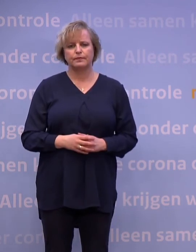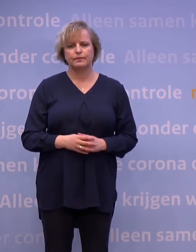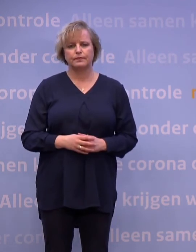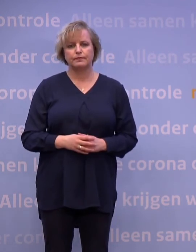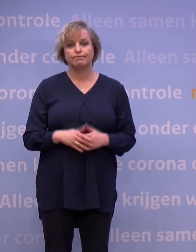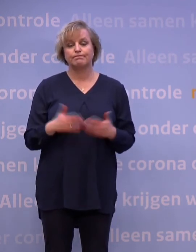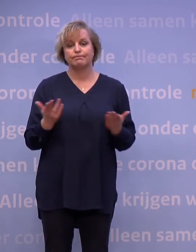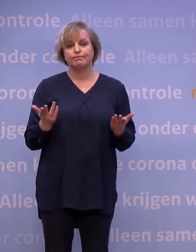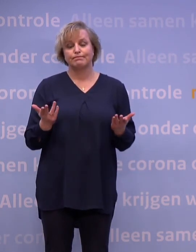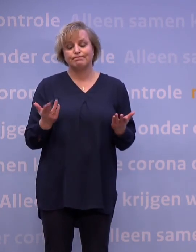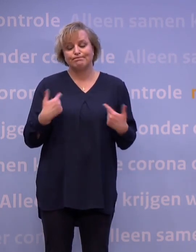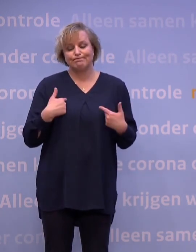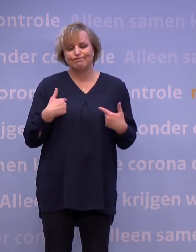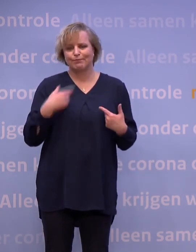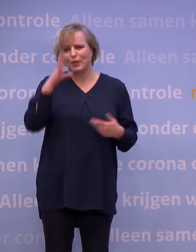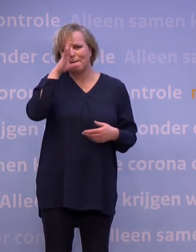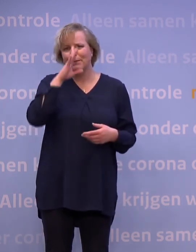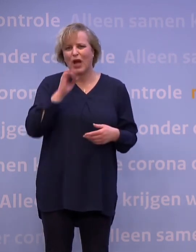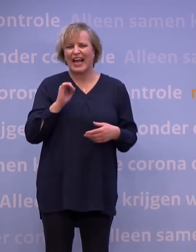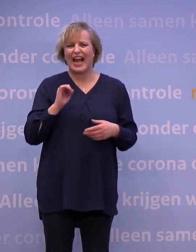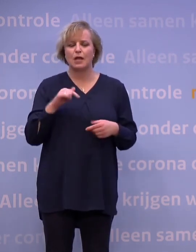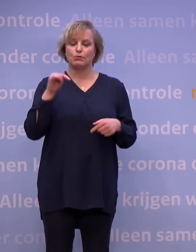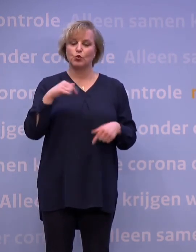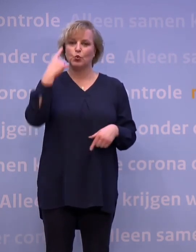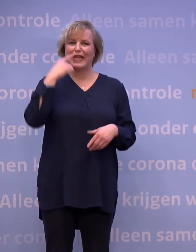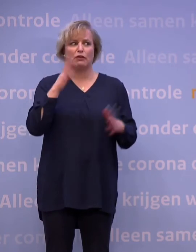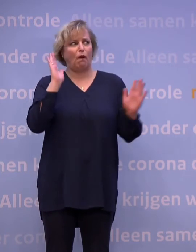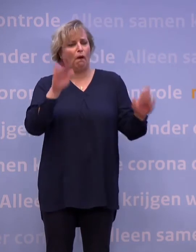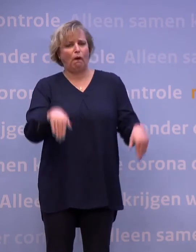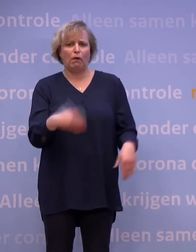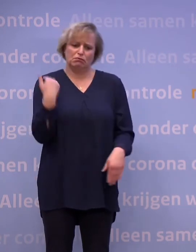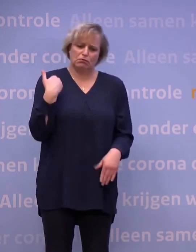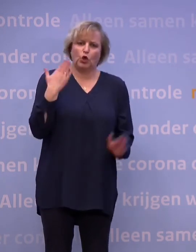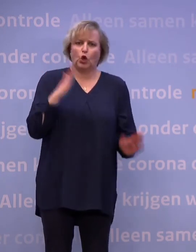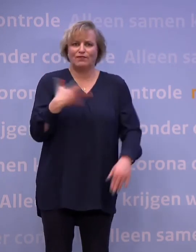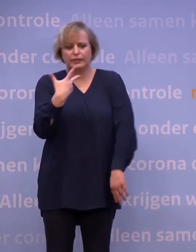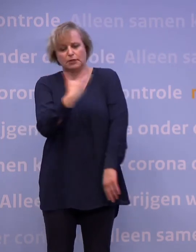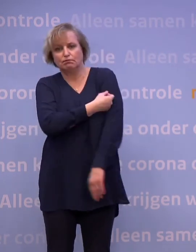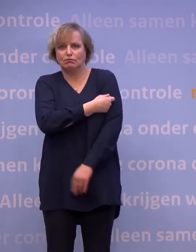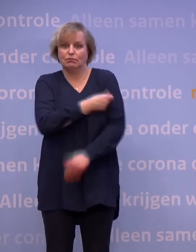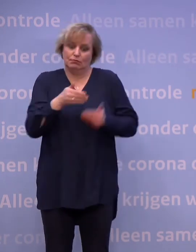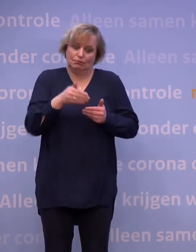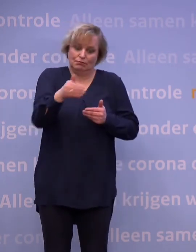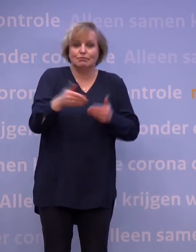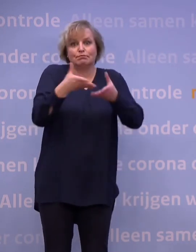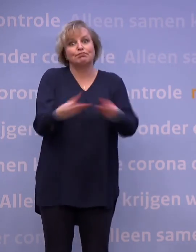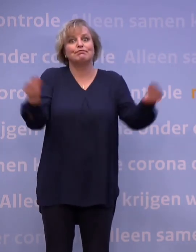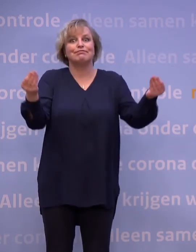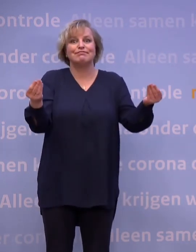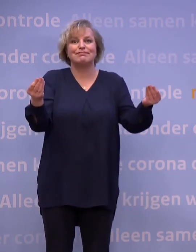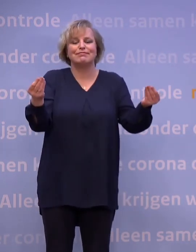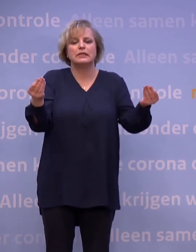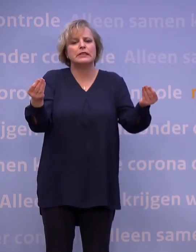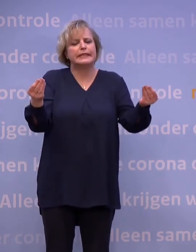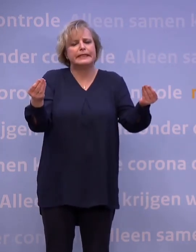En natuurlijk snappen we dat het nu verleidelijk is om te denken, de eerste prikken zijn gezet. We zijn er bijna. Maar een